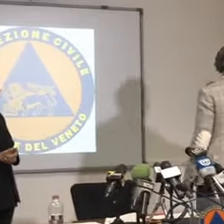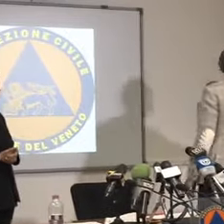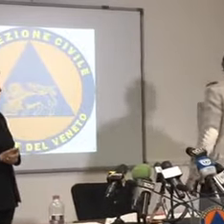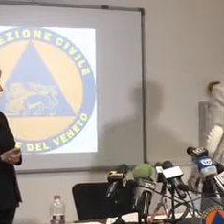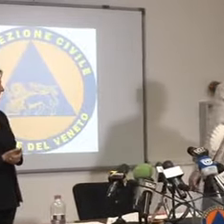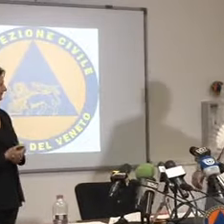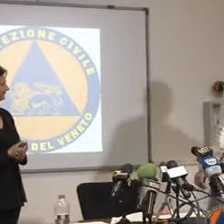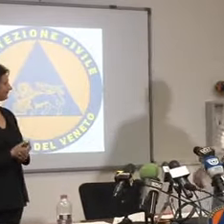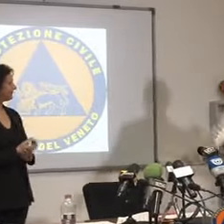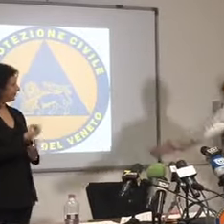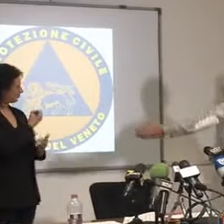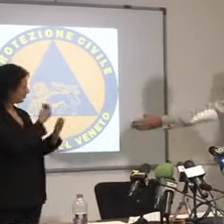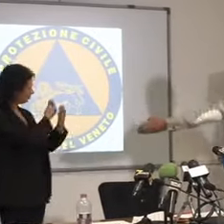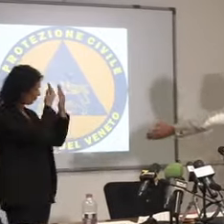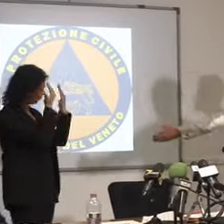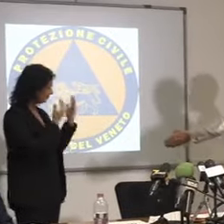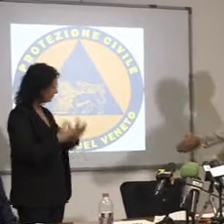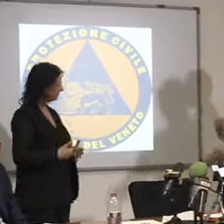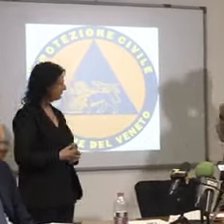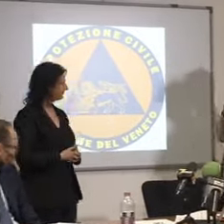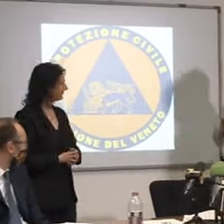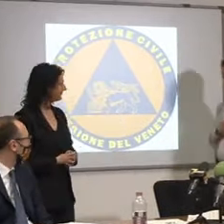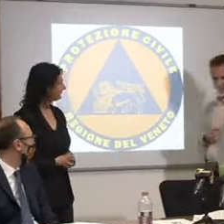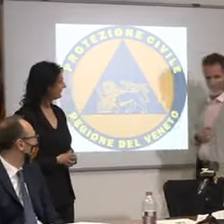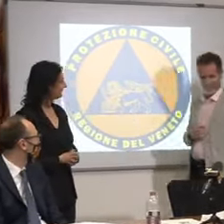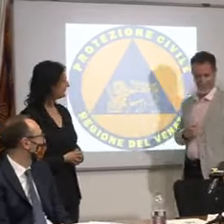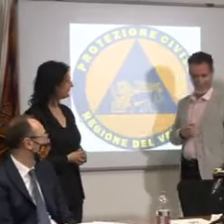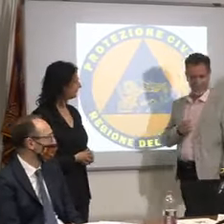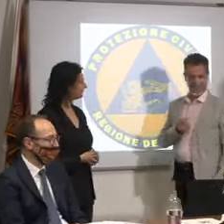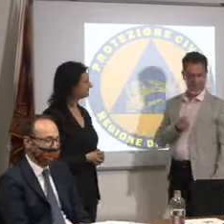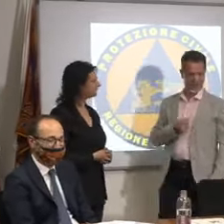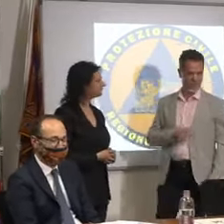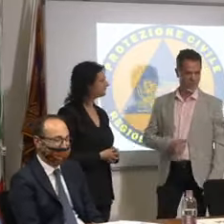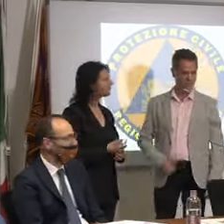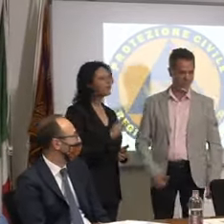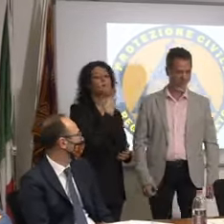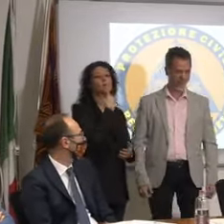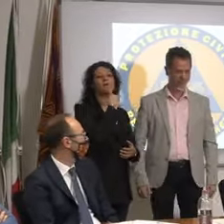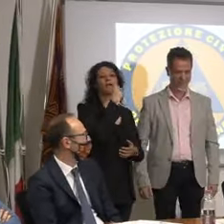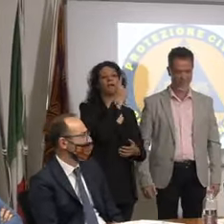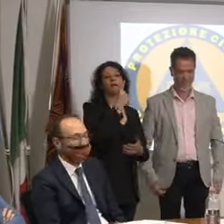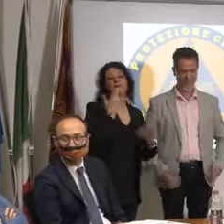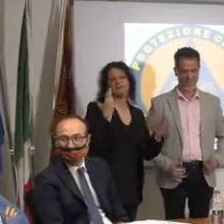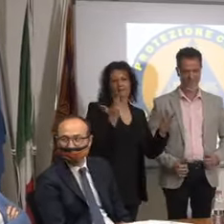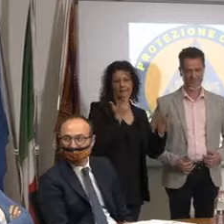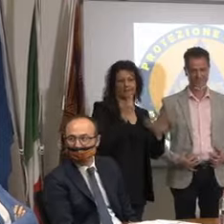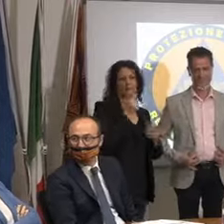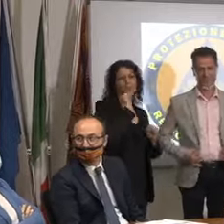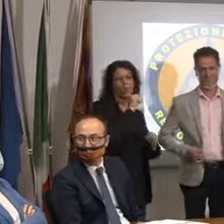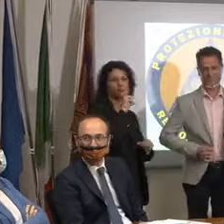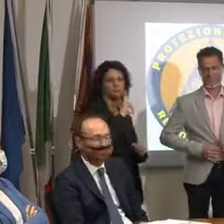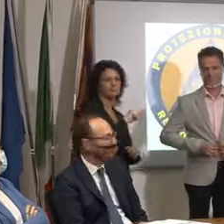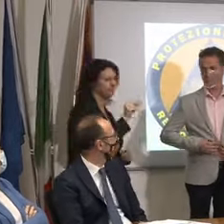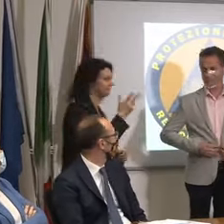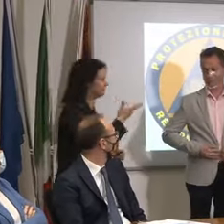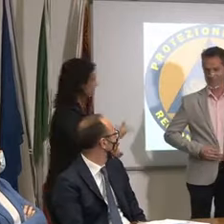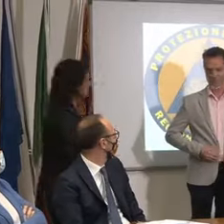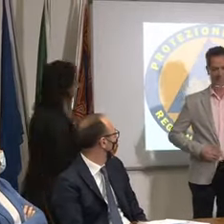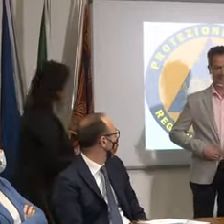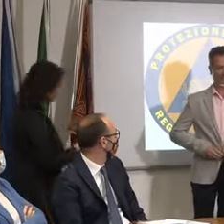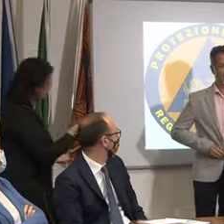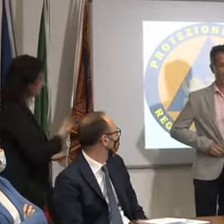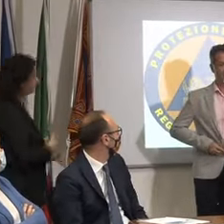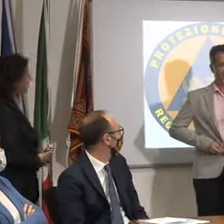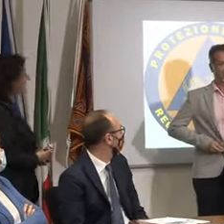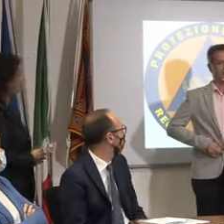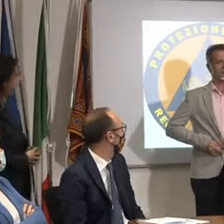buongiorno prego voleva dirvi due cose ho chiesto di poter parlare prego